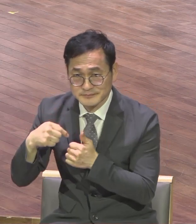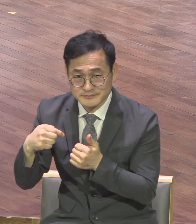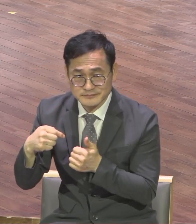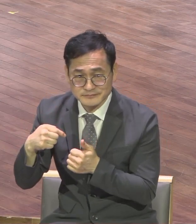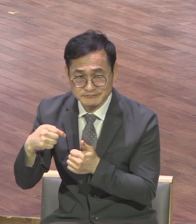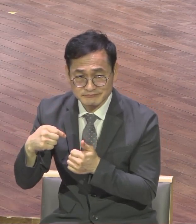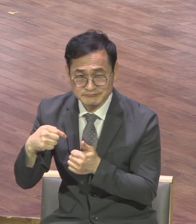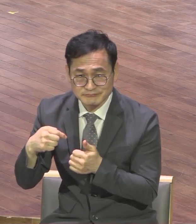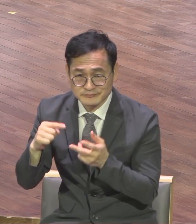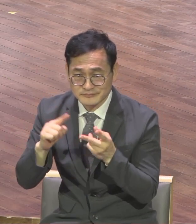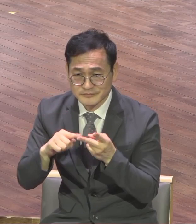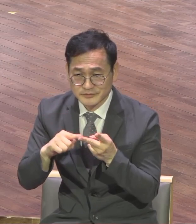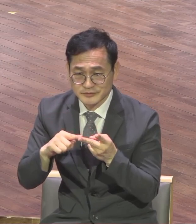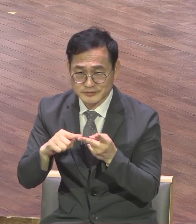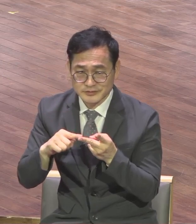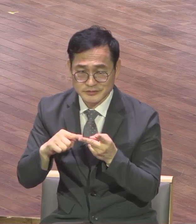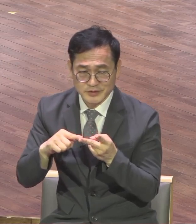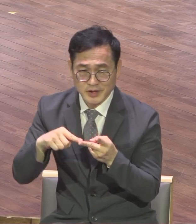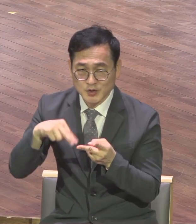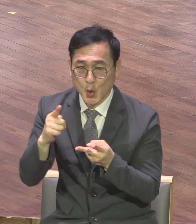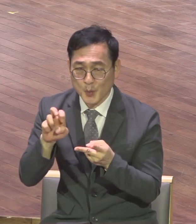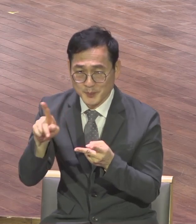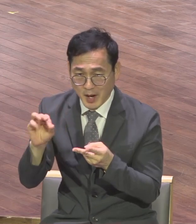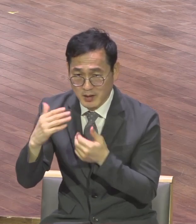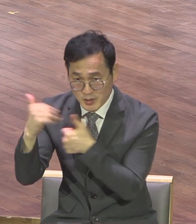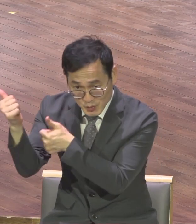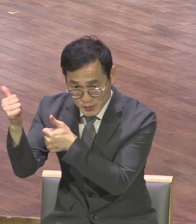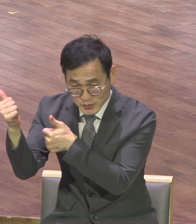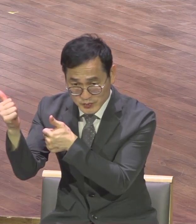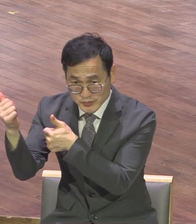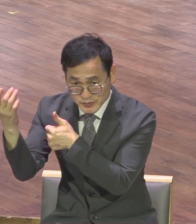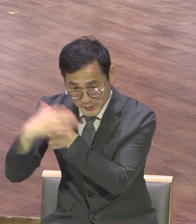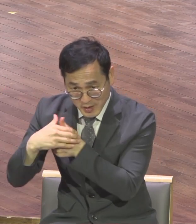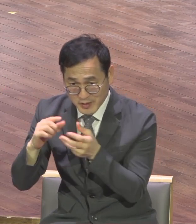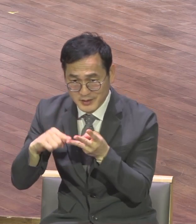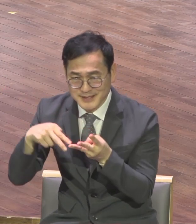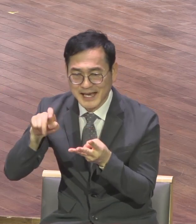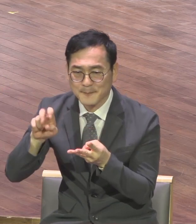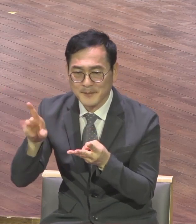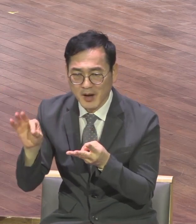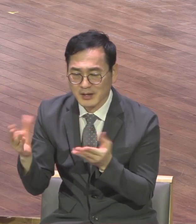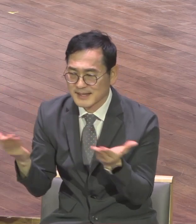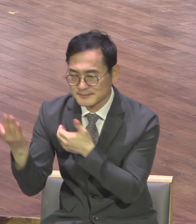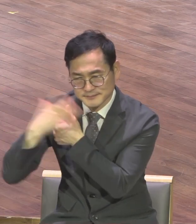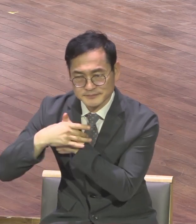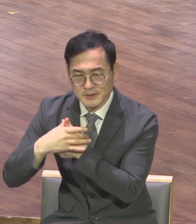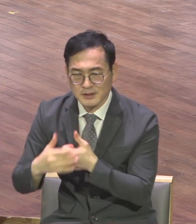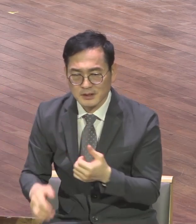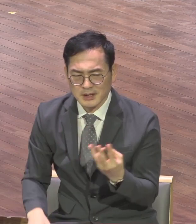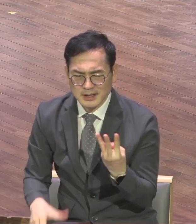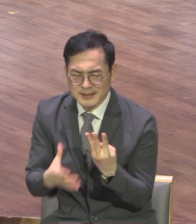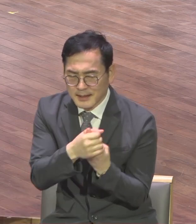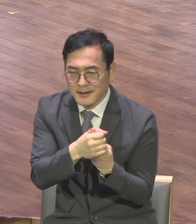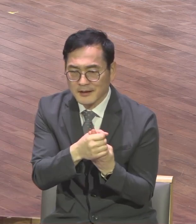제가 종종 말씀드리지만 생 적 명 살아있다는 것 자체가 사명이 있다는 것이다